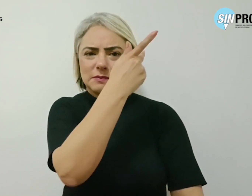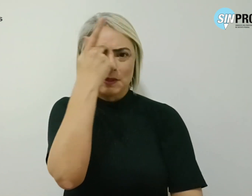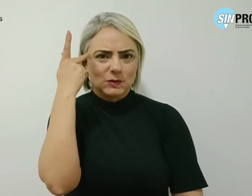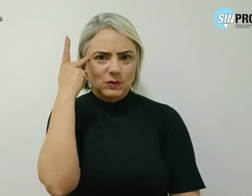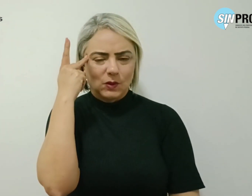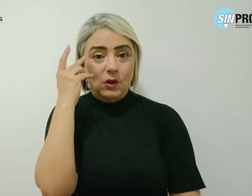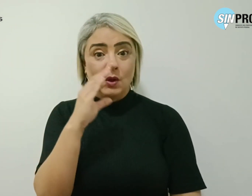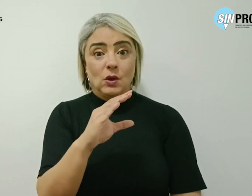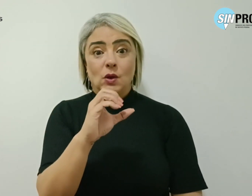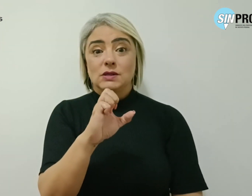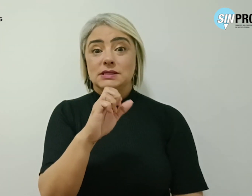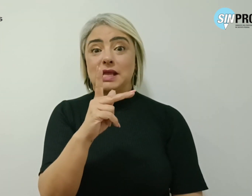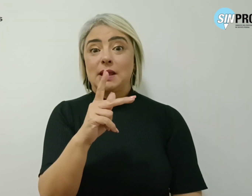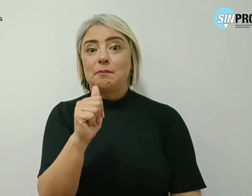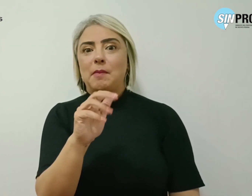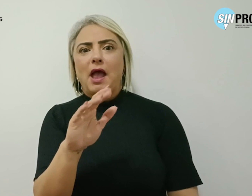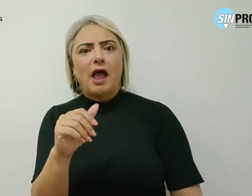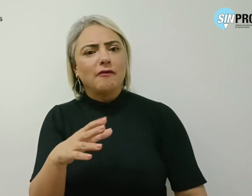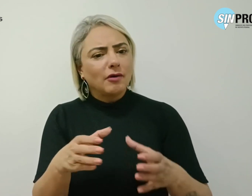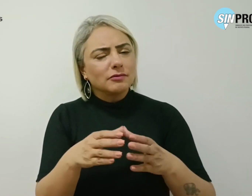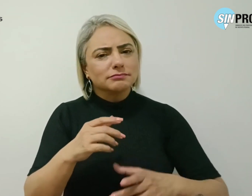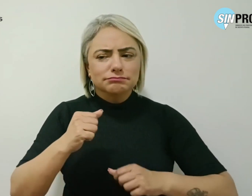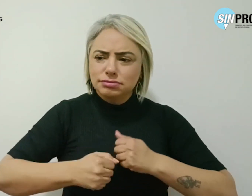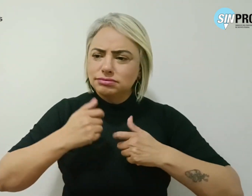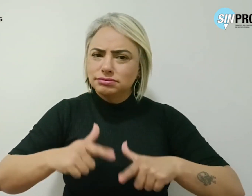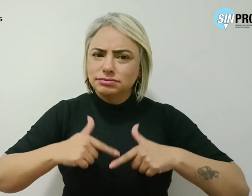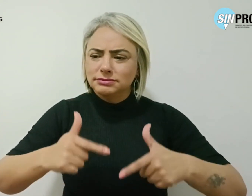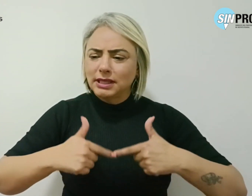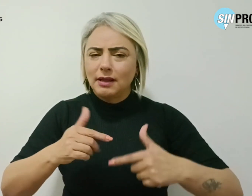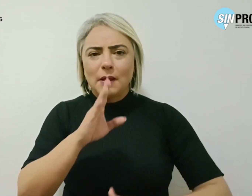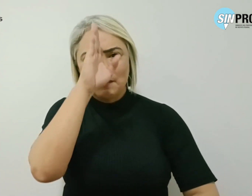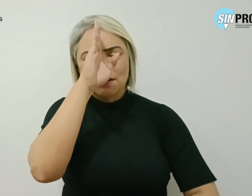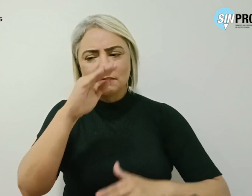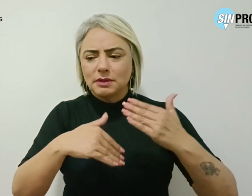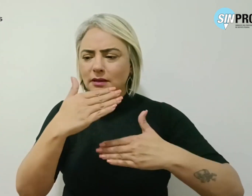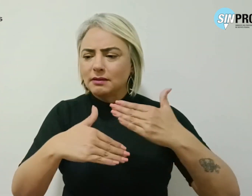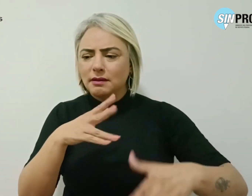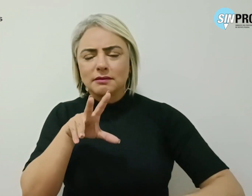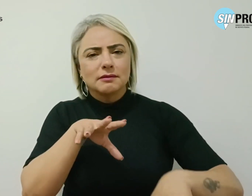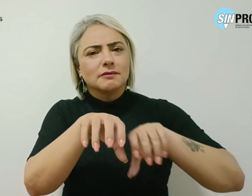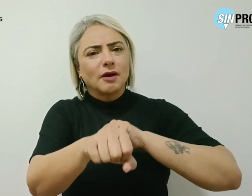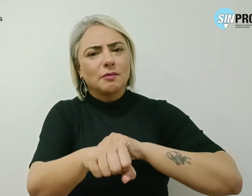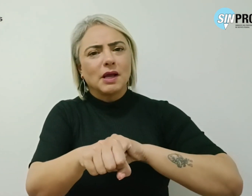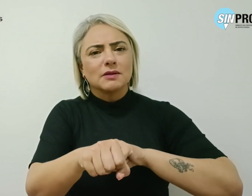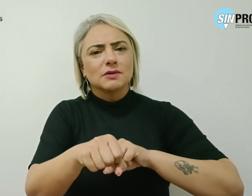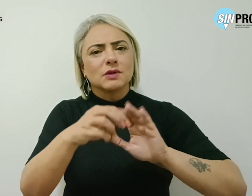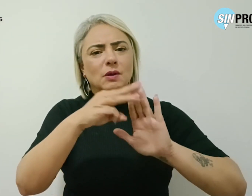CEPAF era um grupo muito atuante, principalmente no processo de formação do método Paulo